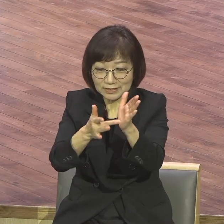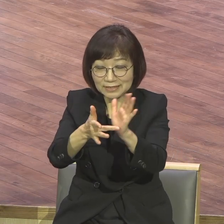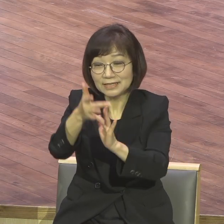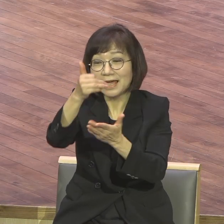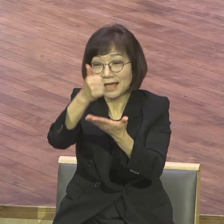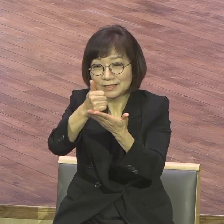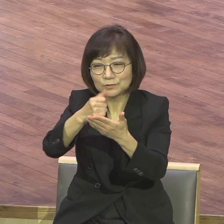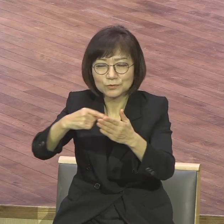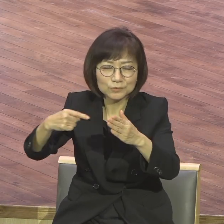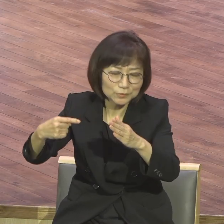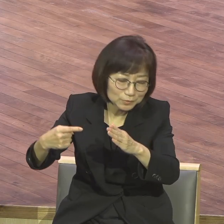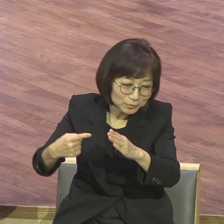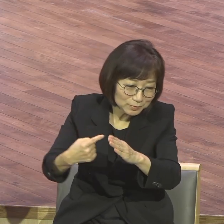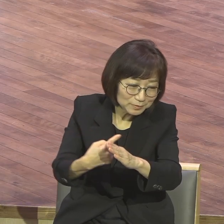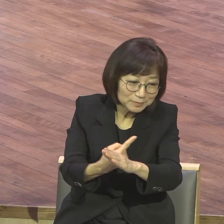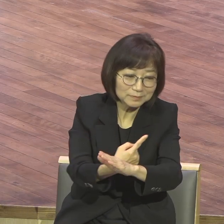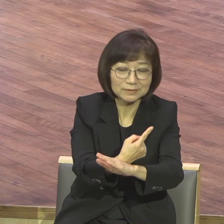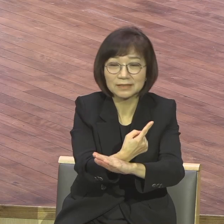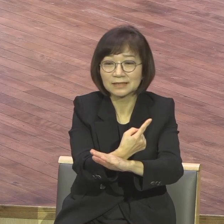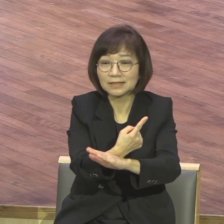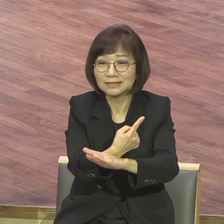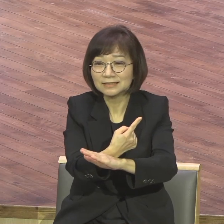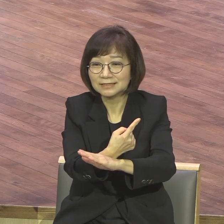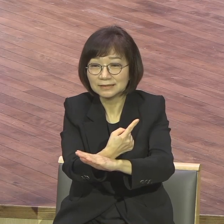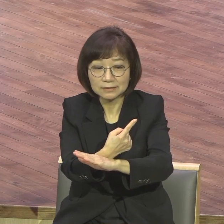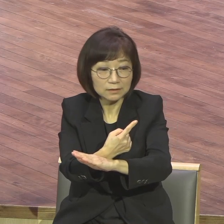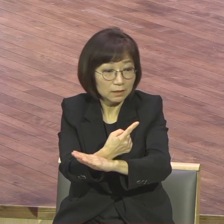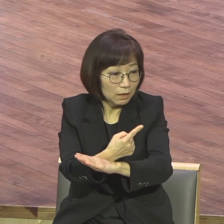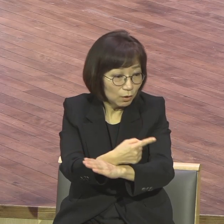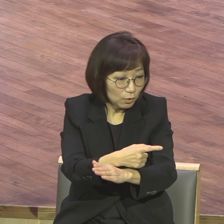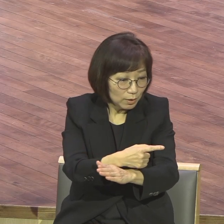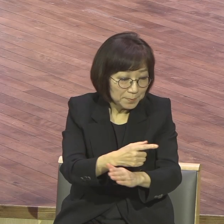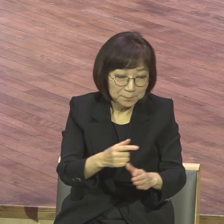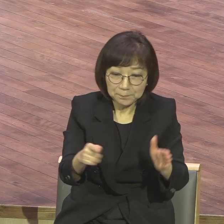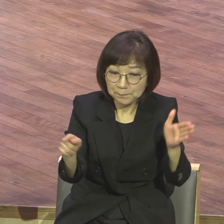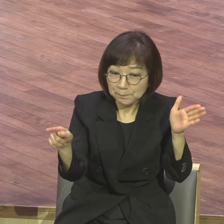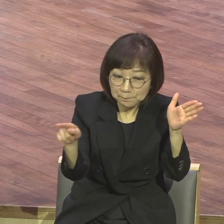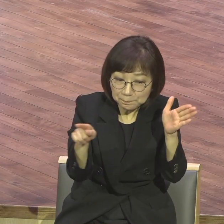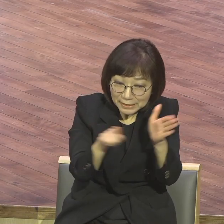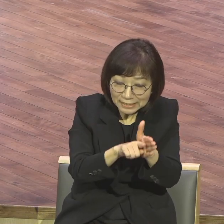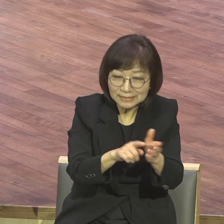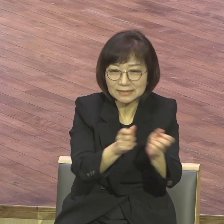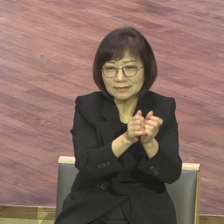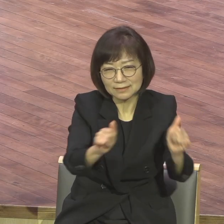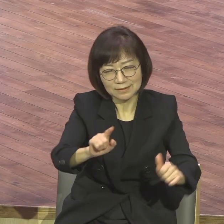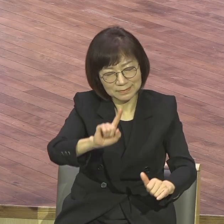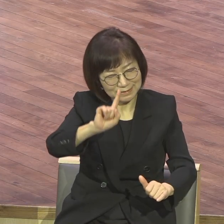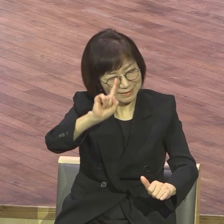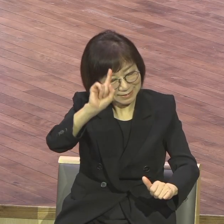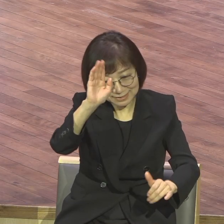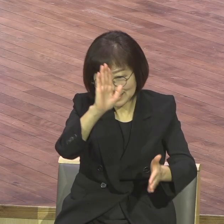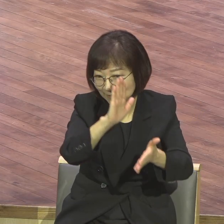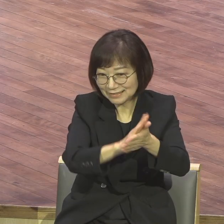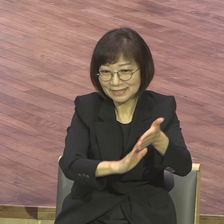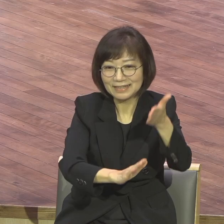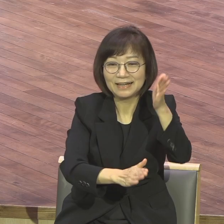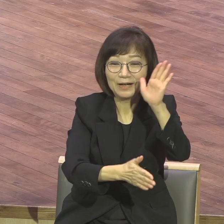예수밖에는 믿으리 아주 없도다